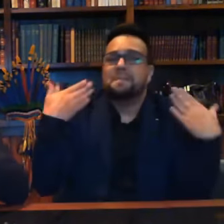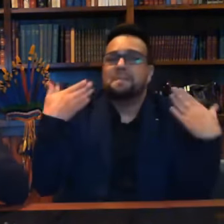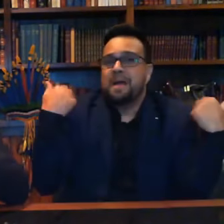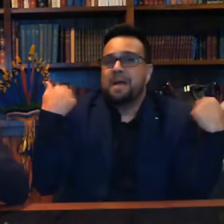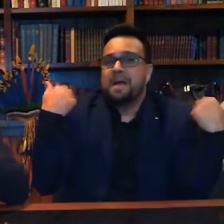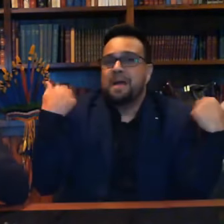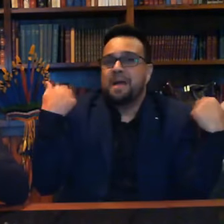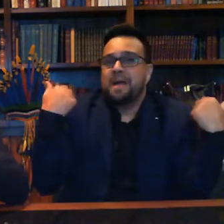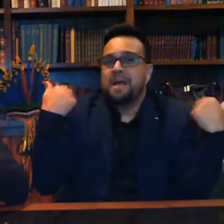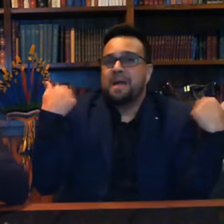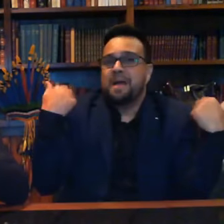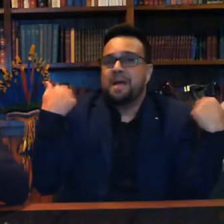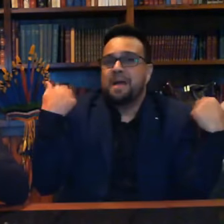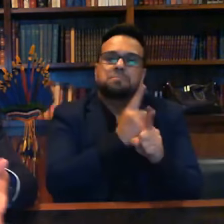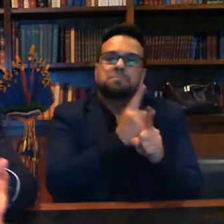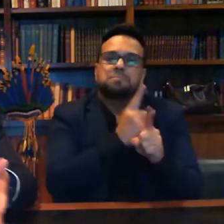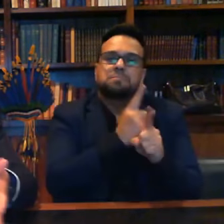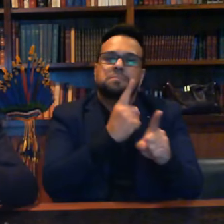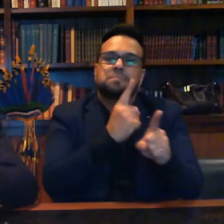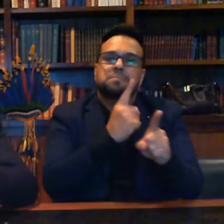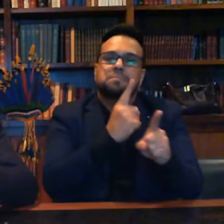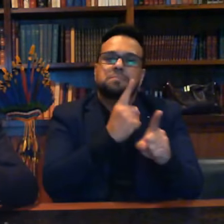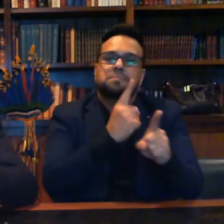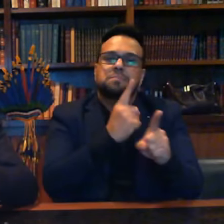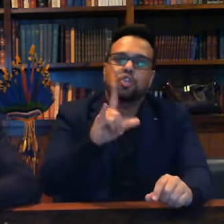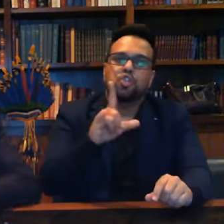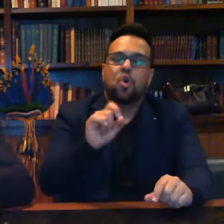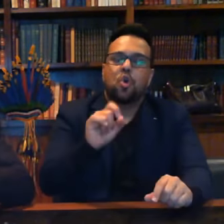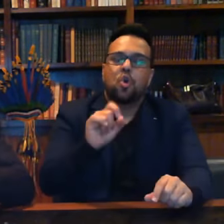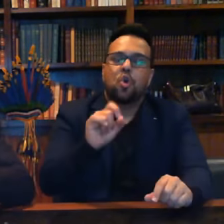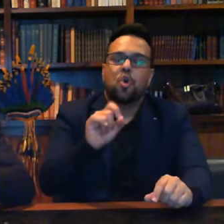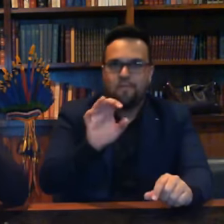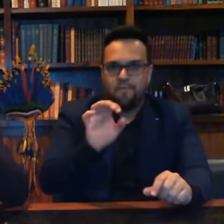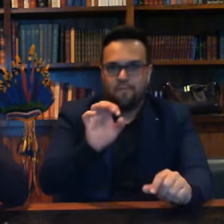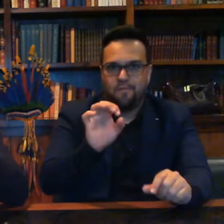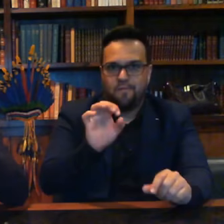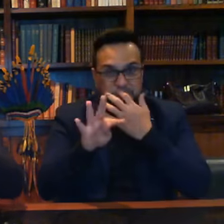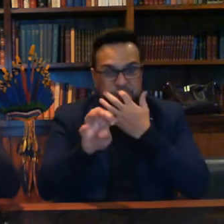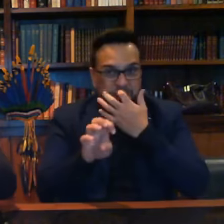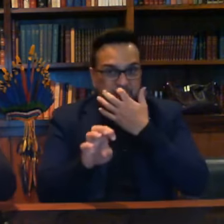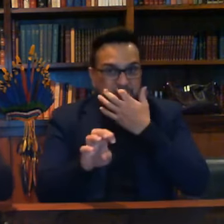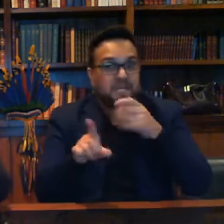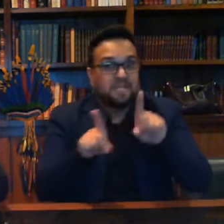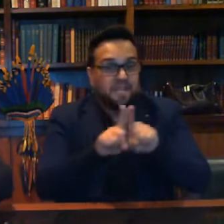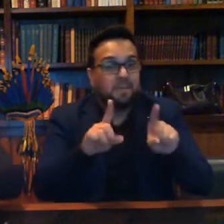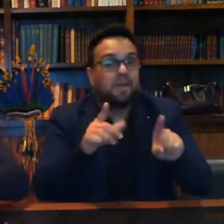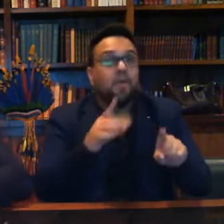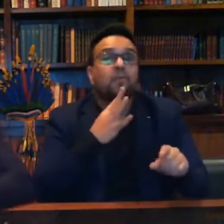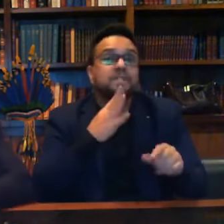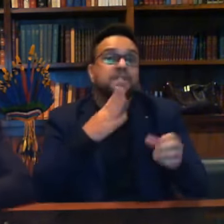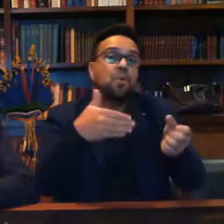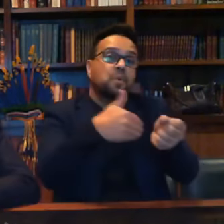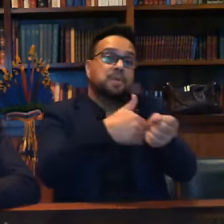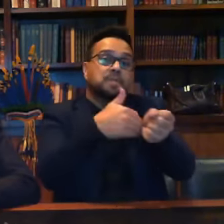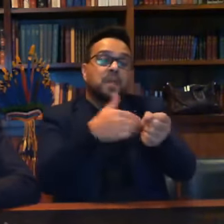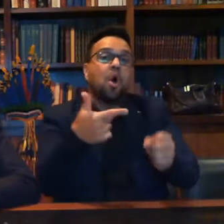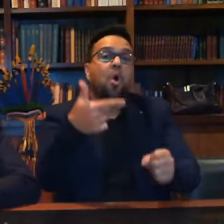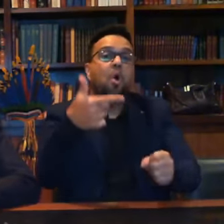teve acesso à ceia do ministro Banhos, teve acesso à ceia de outro funcionário,